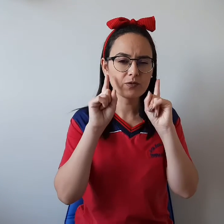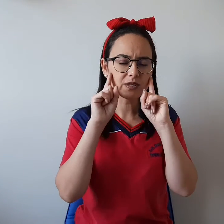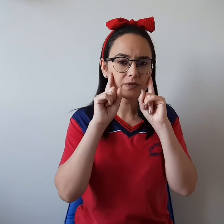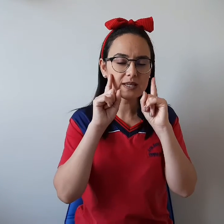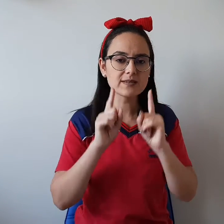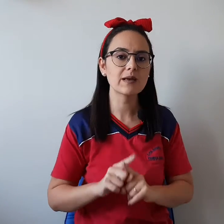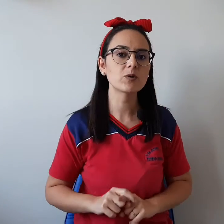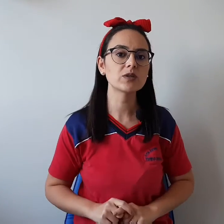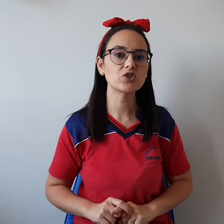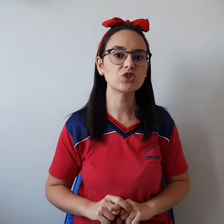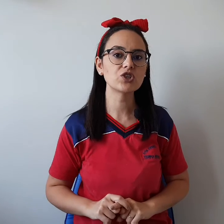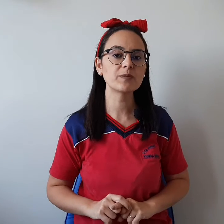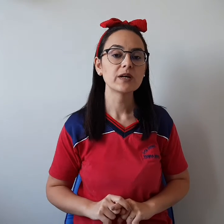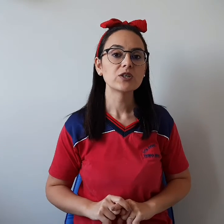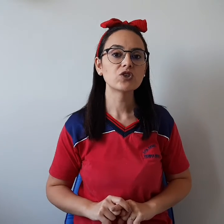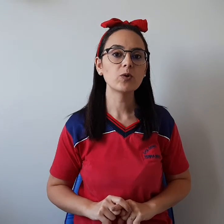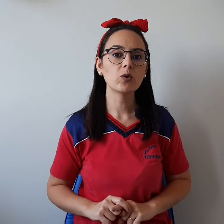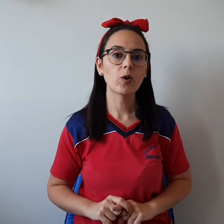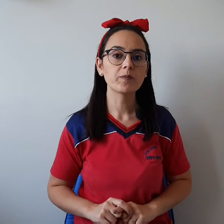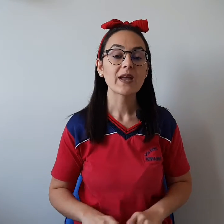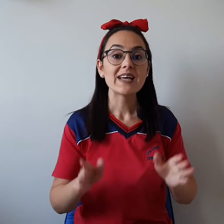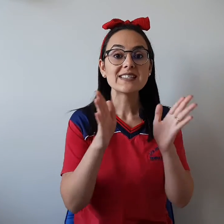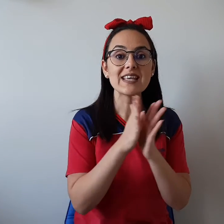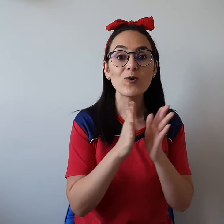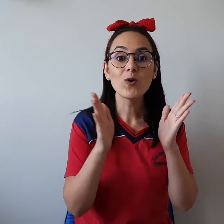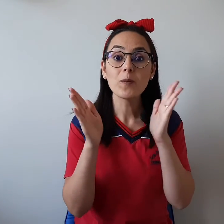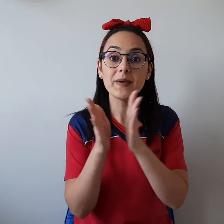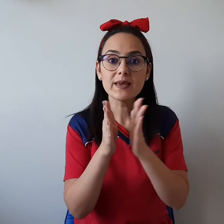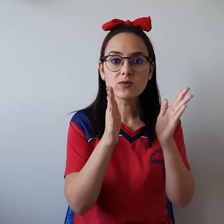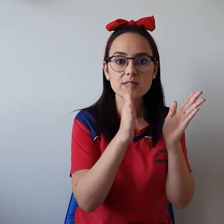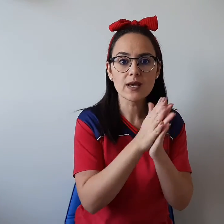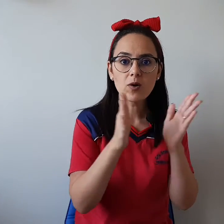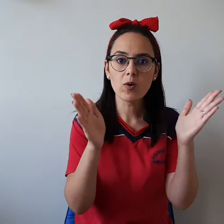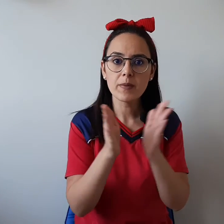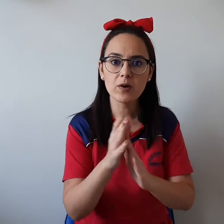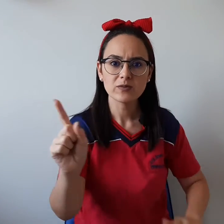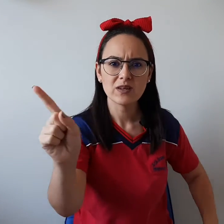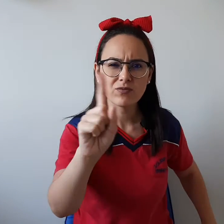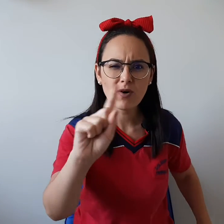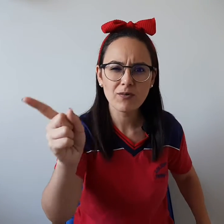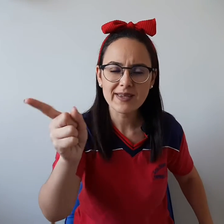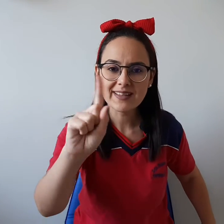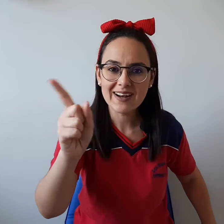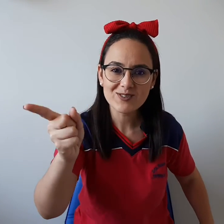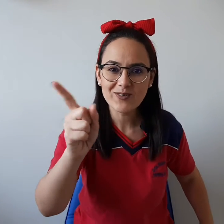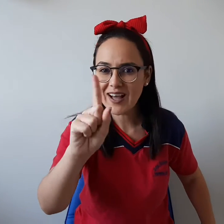vamos ver se vocês lembram Quando a gente chama o Lobo, ó, Seu Lobinho, seu Lobão, não vou entrar no seu